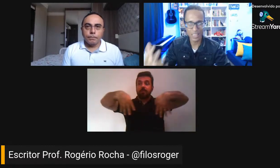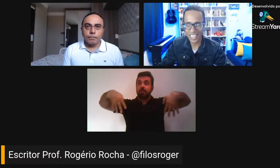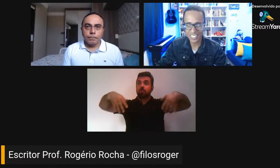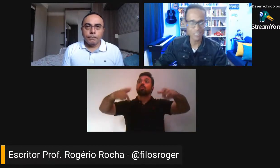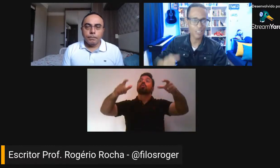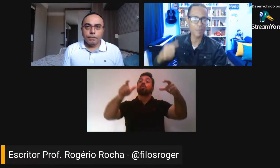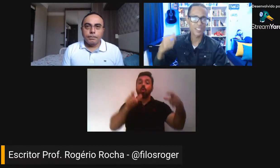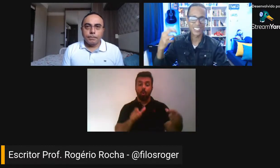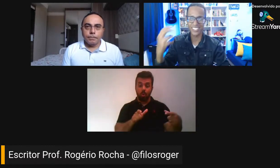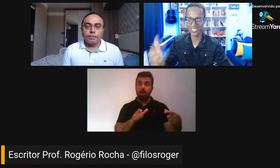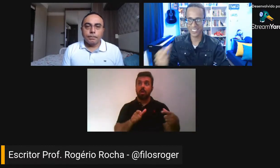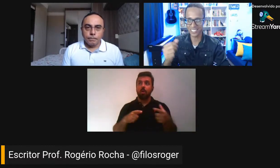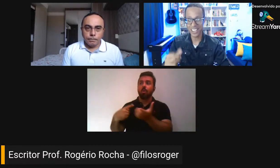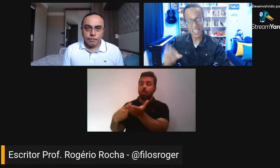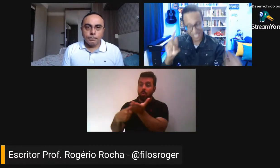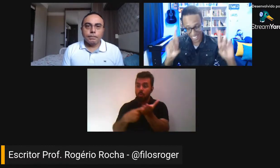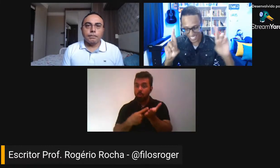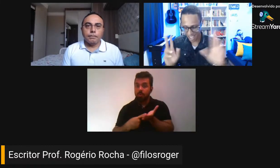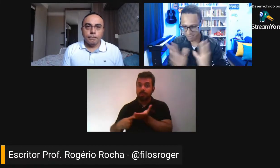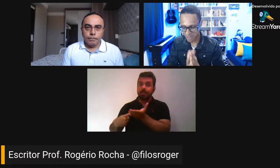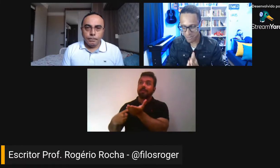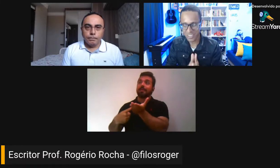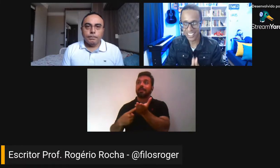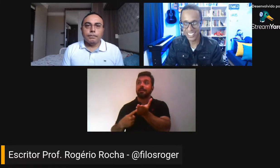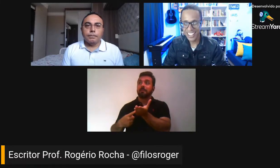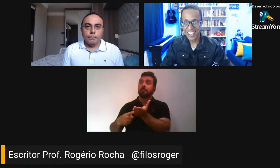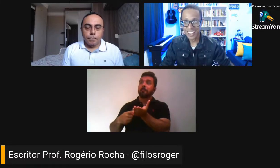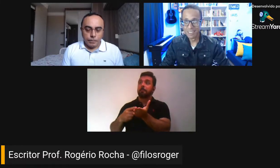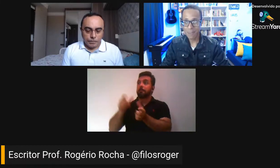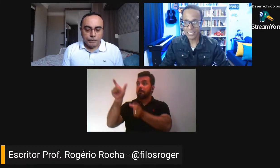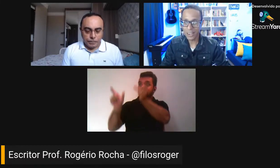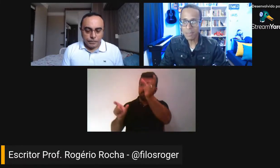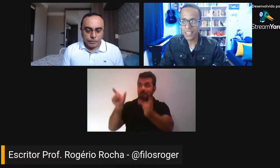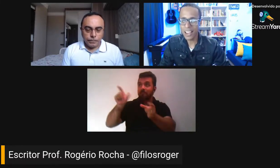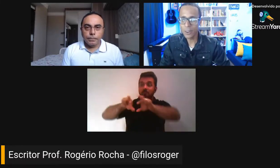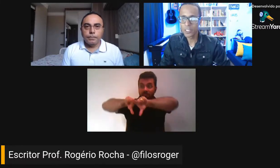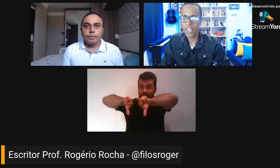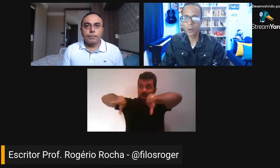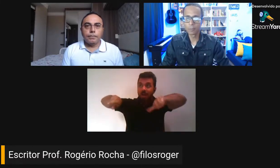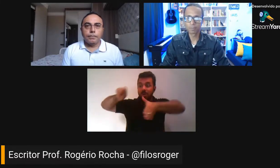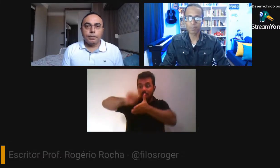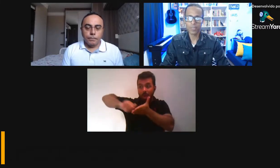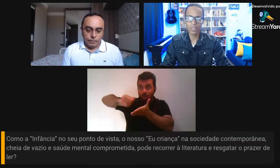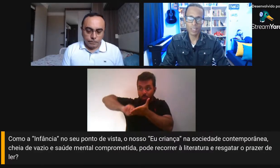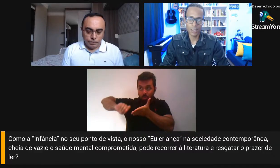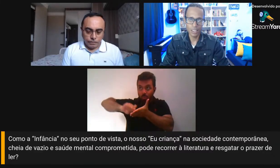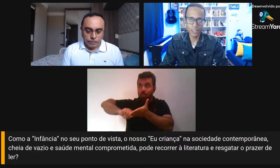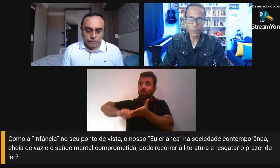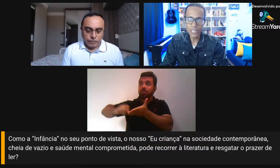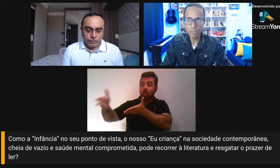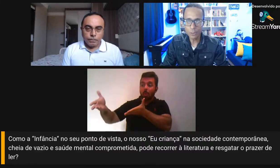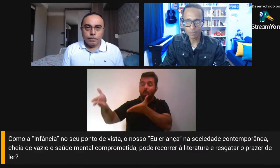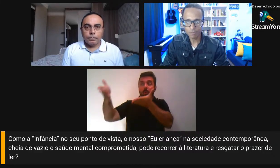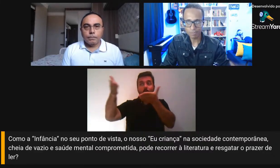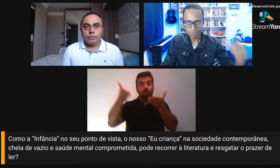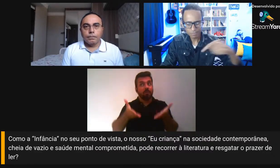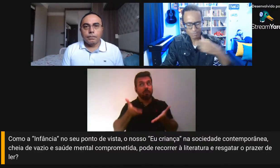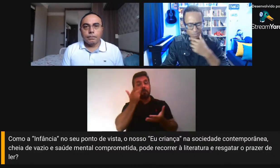fazendo suas palestras, suas apresentações, quem sabe? Vamos ver. Para terminar, Rogério, no livro,